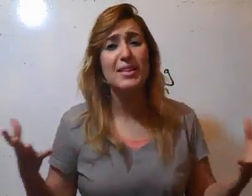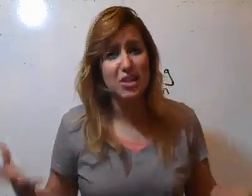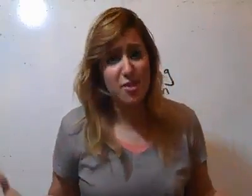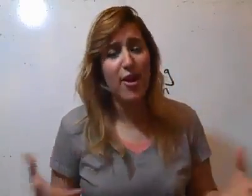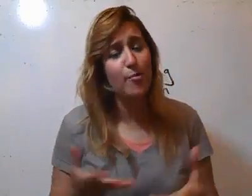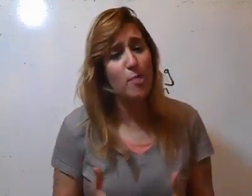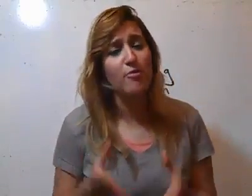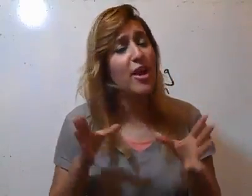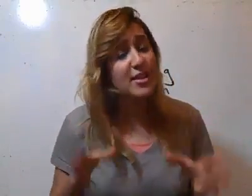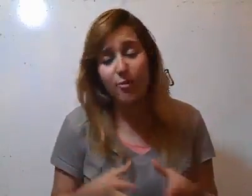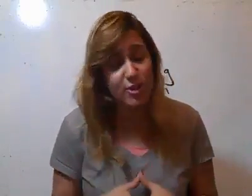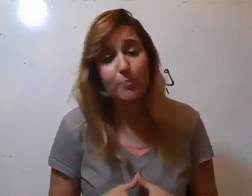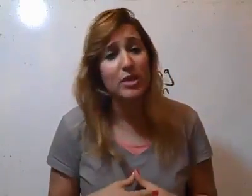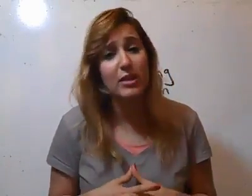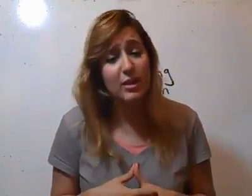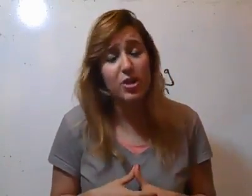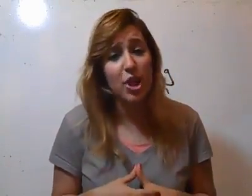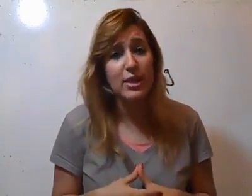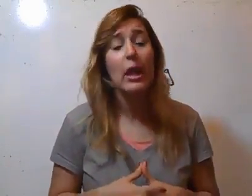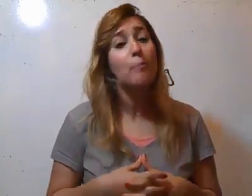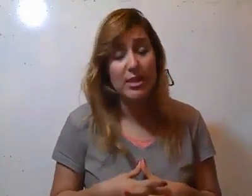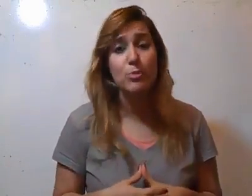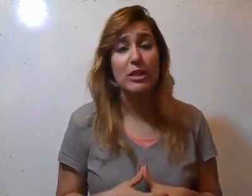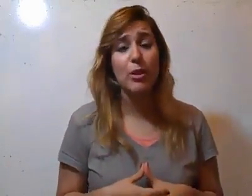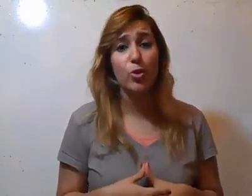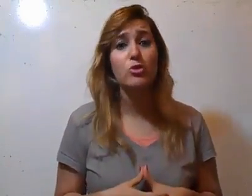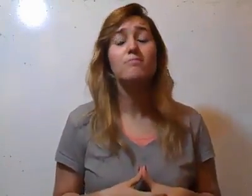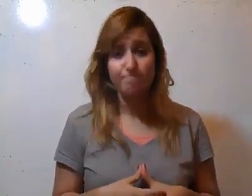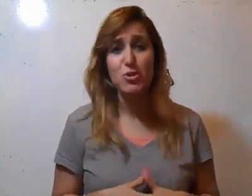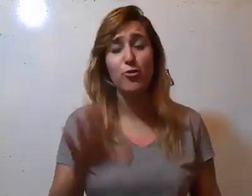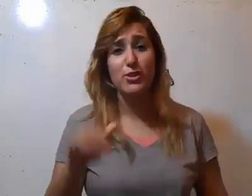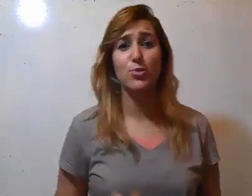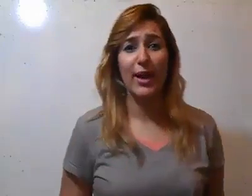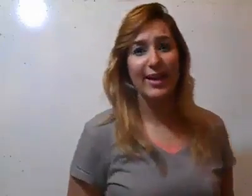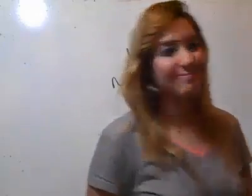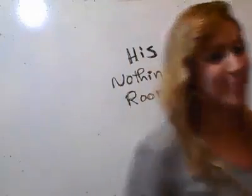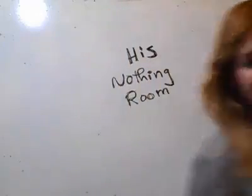اتنقشيل حاجة مهمة في هذه الفترة بتاعة النهاردة ليس باكتبيه النهاردة. شوفكم ازتونك جايب. باي.